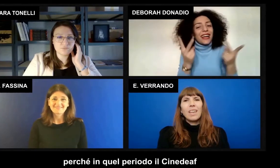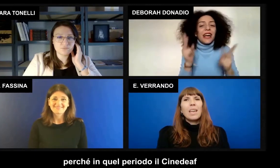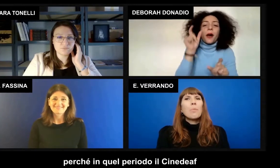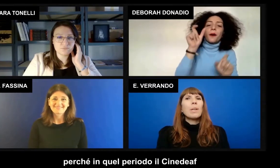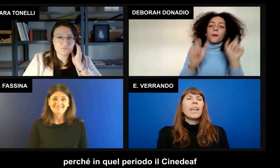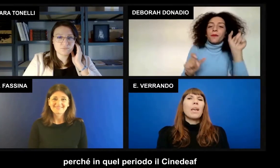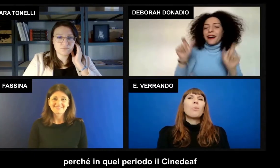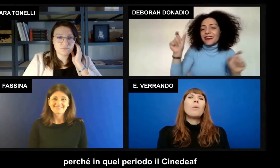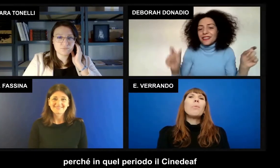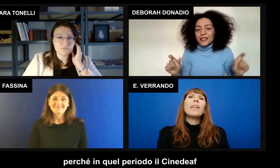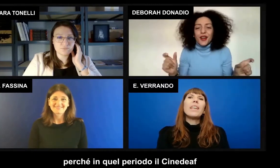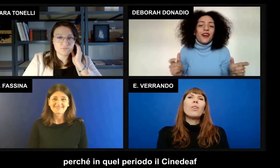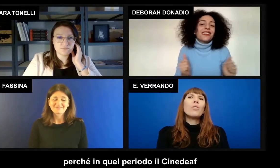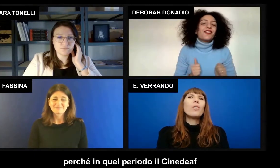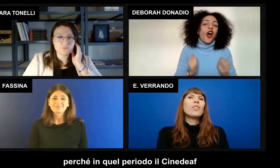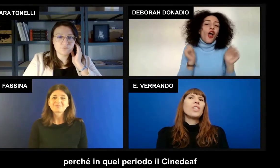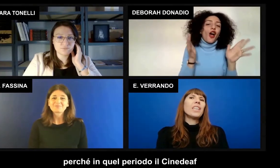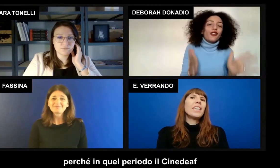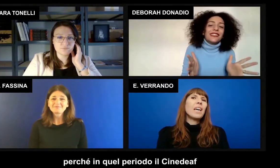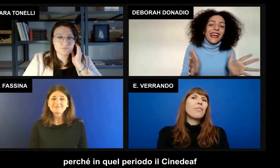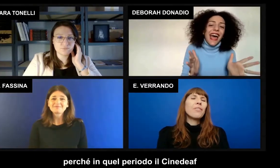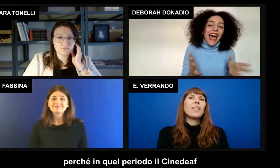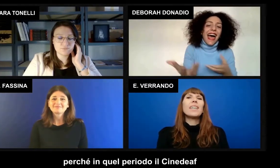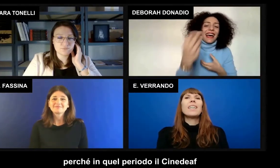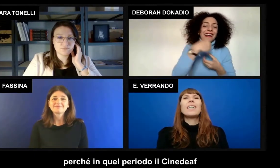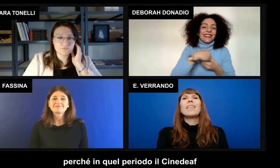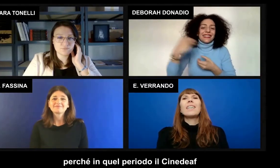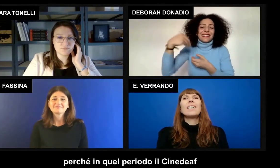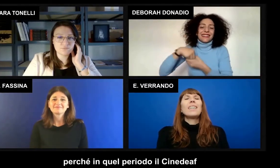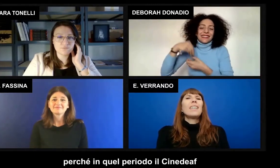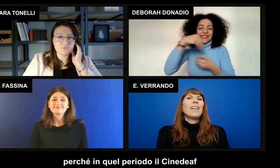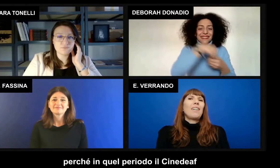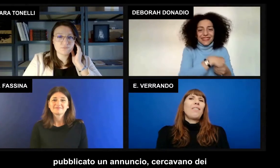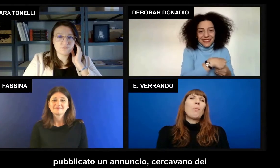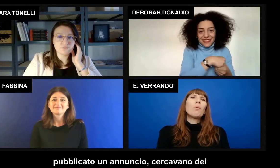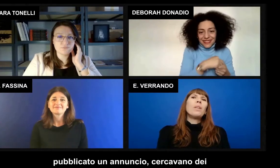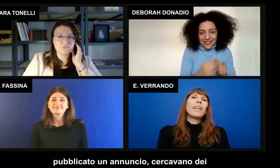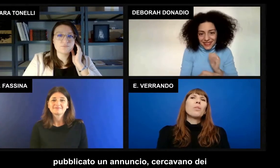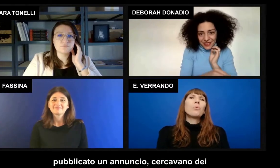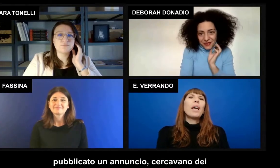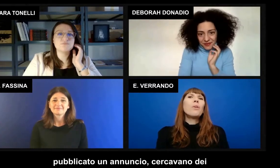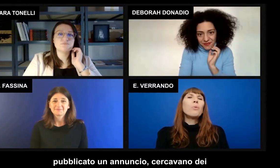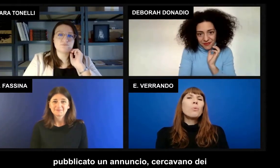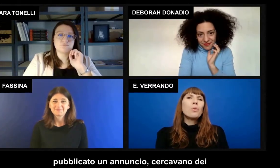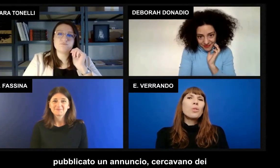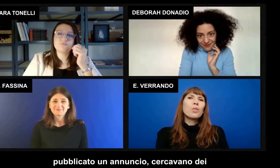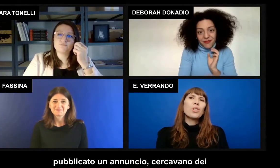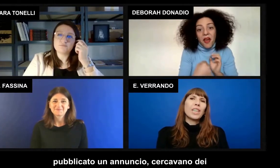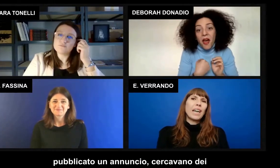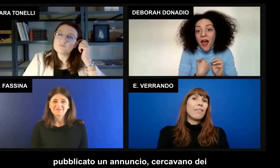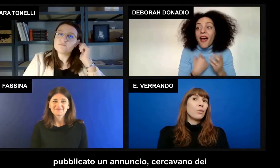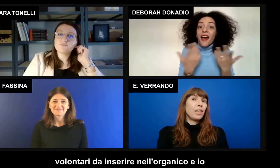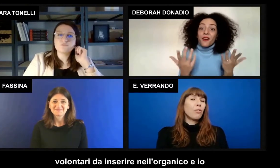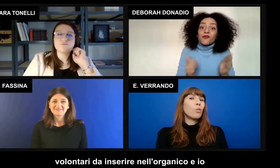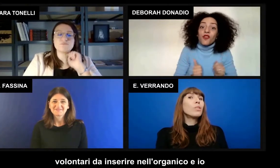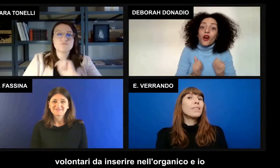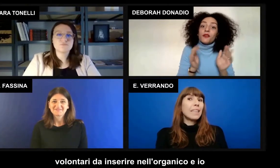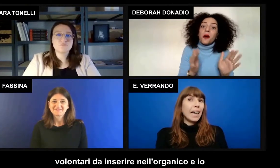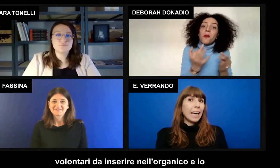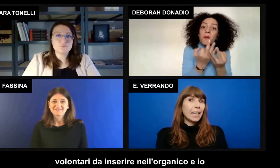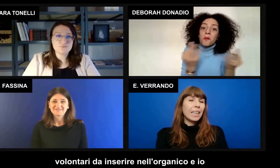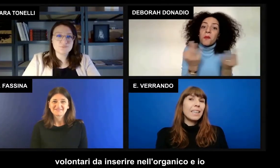perché in quel periodo il Cinedef aveva pubblicato un annuncio, cercavano dei